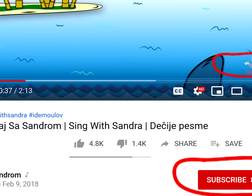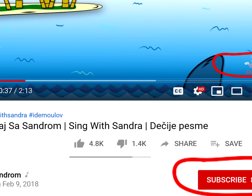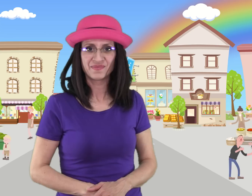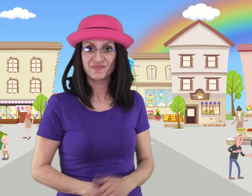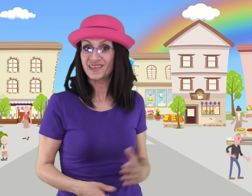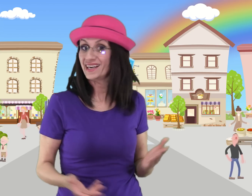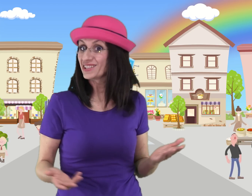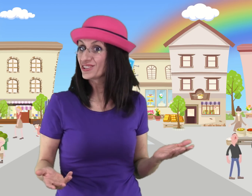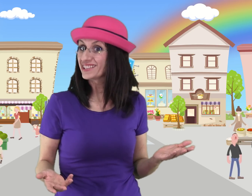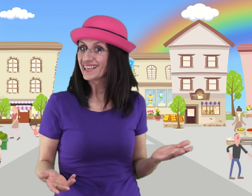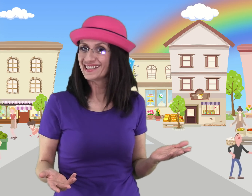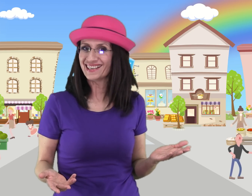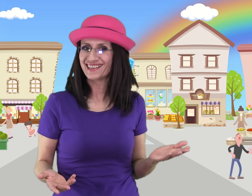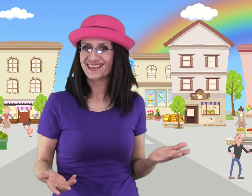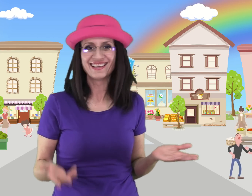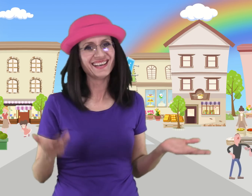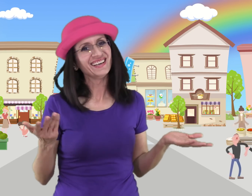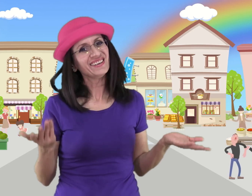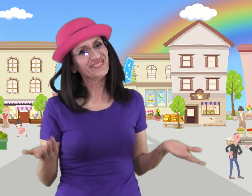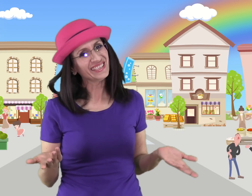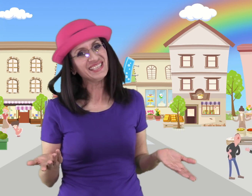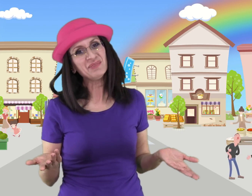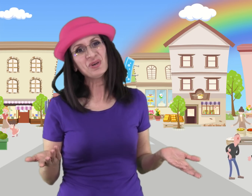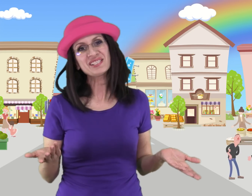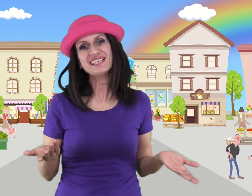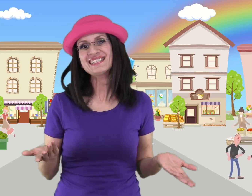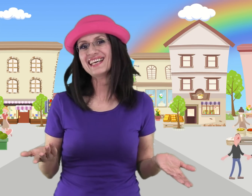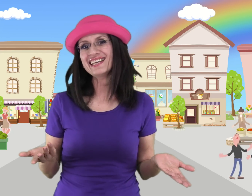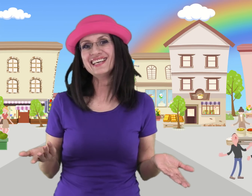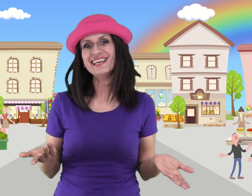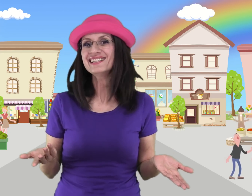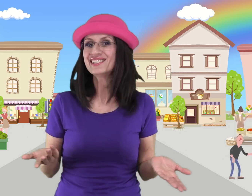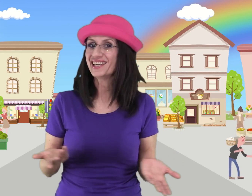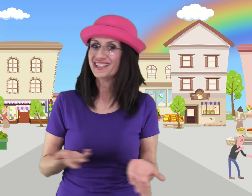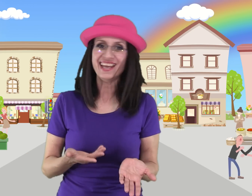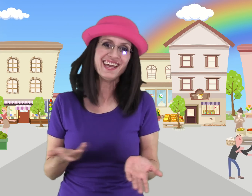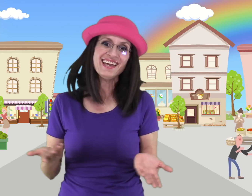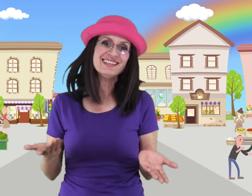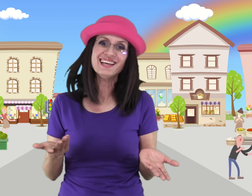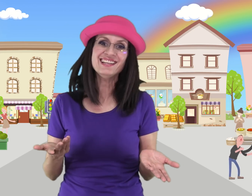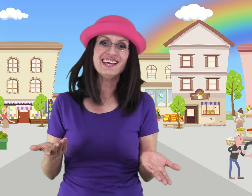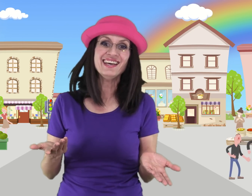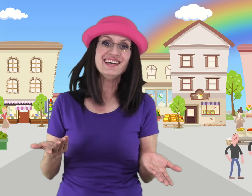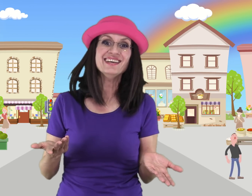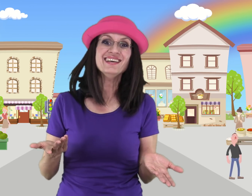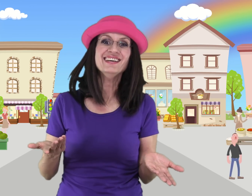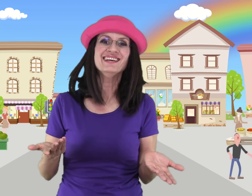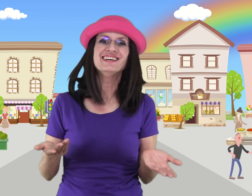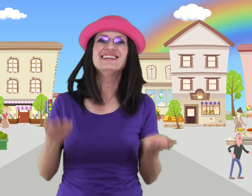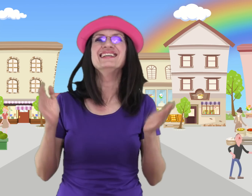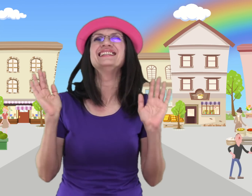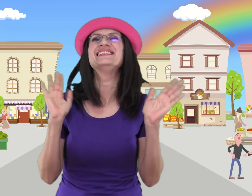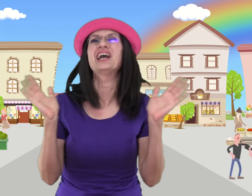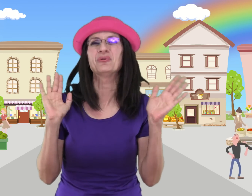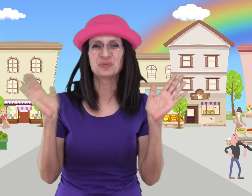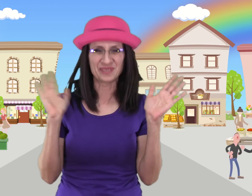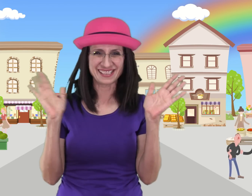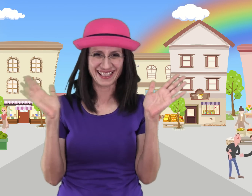A do tada vidimo se sljedeće nedelje. Ćao, bubice!